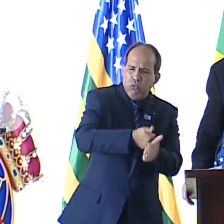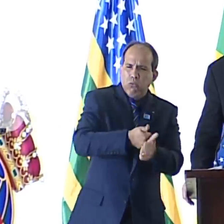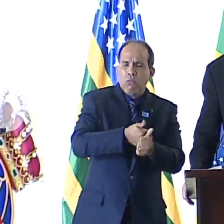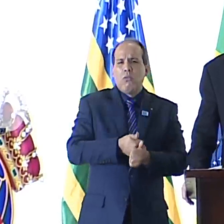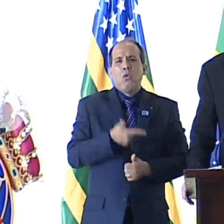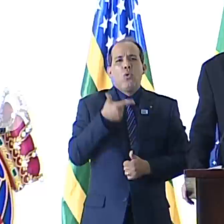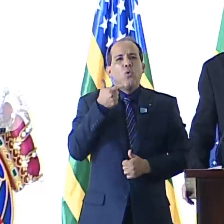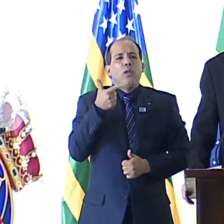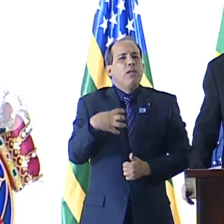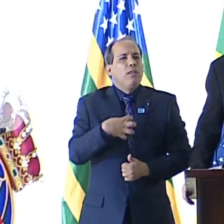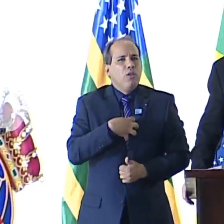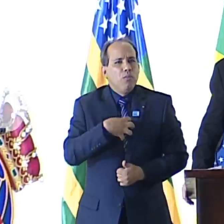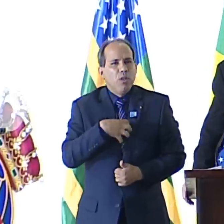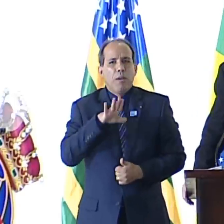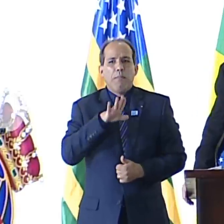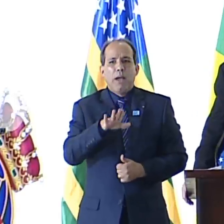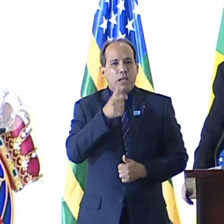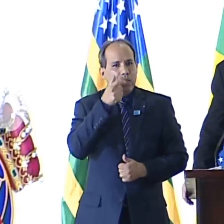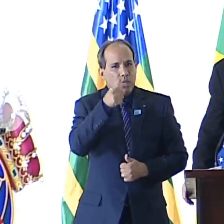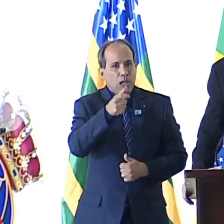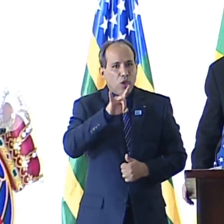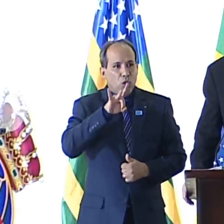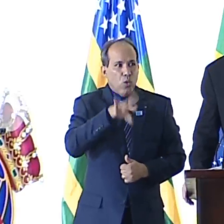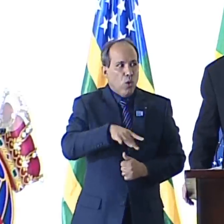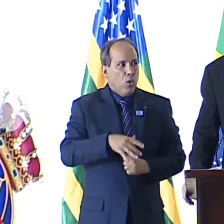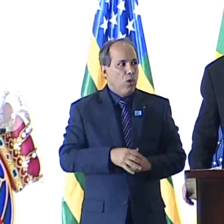Não haveria sentimento, mas apenas interesse.